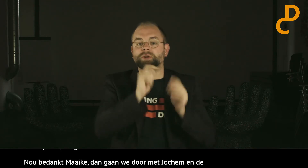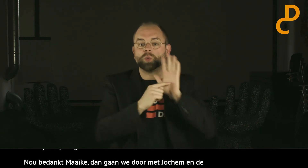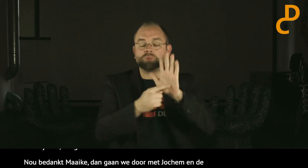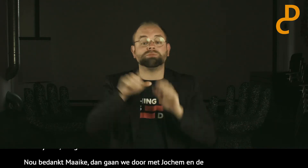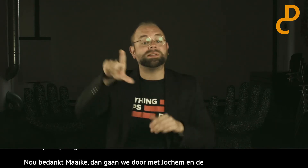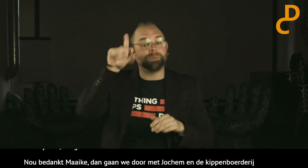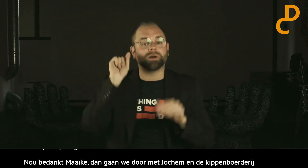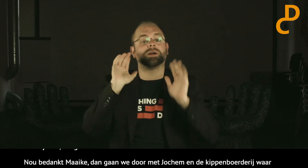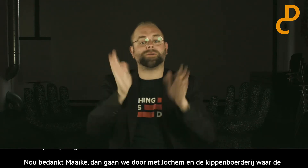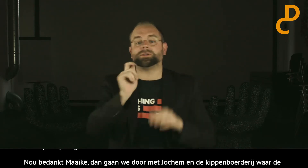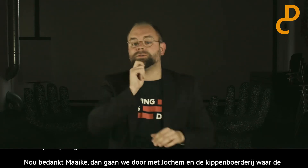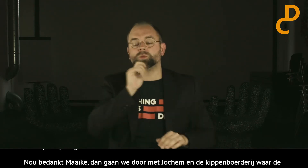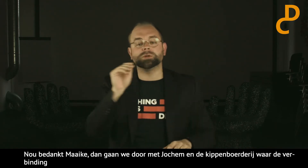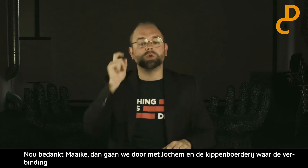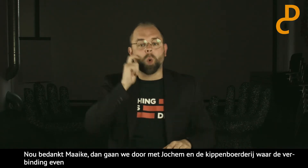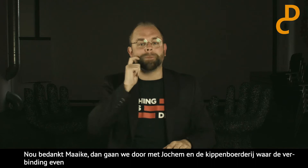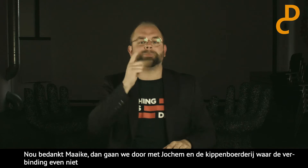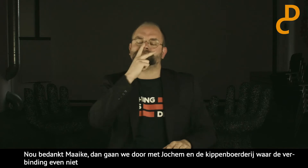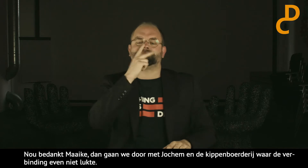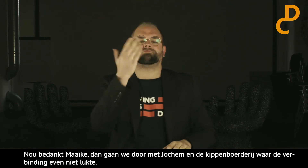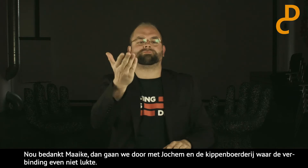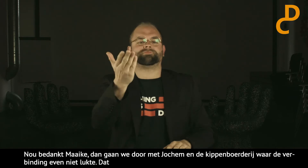is nu gelukt. We gaan het interview laten zien. Splinter heeft een interview gedaan met Jochem.